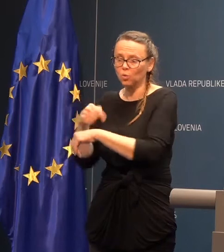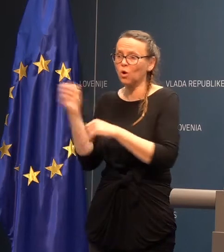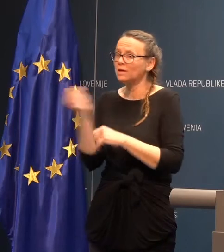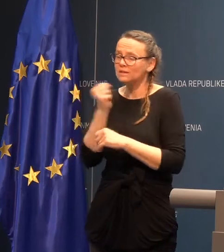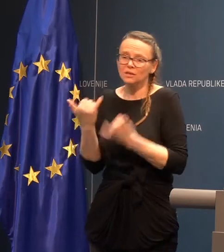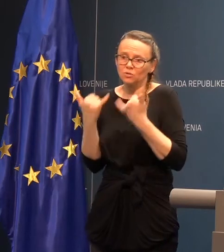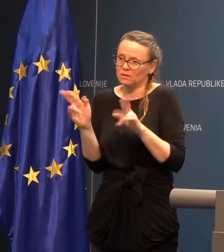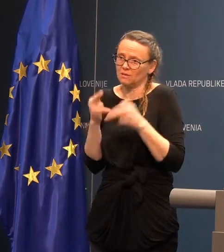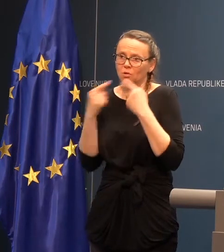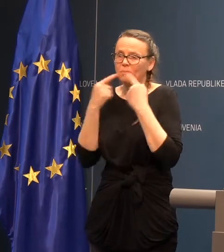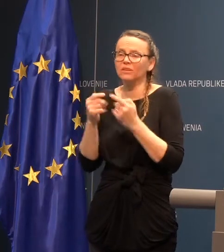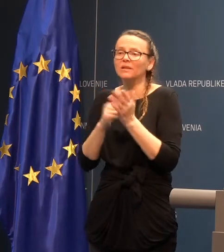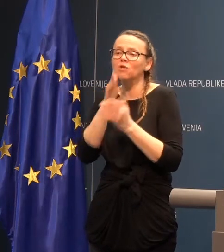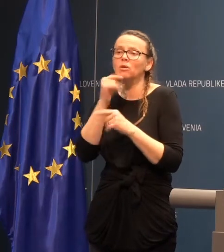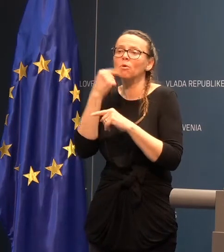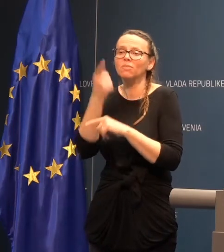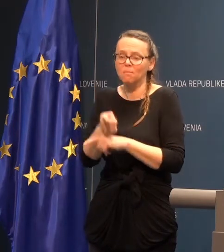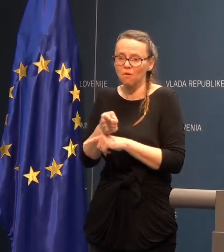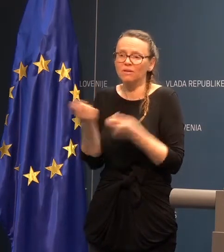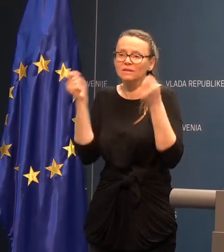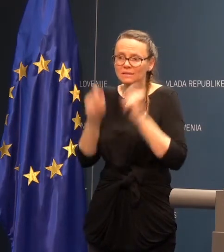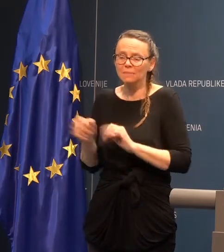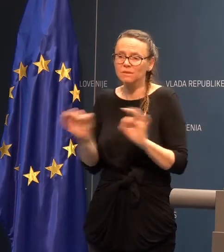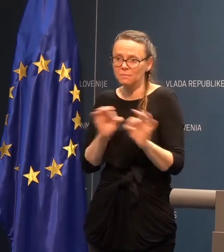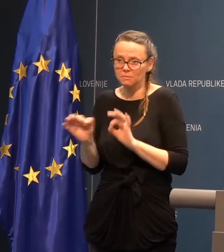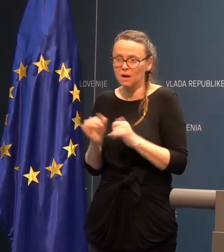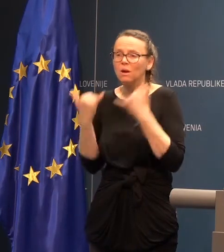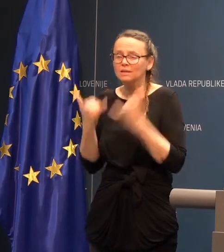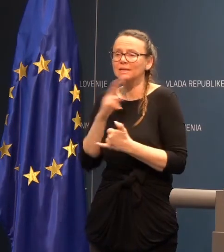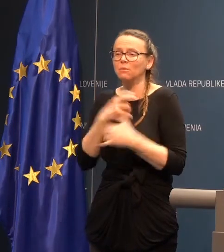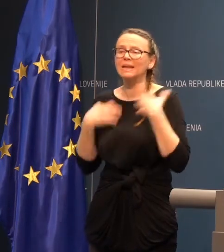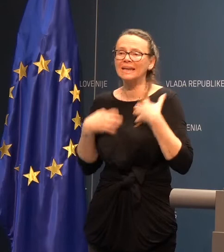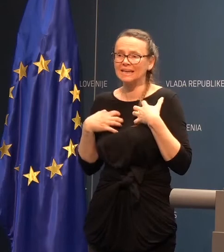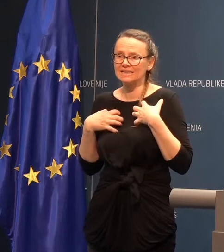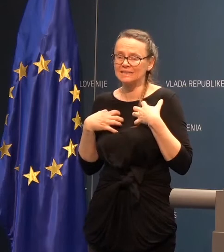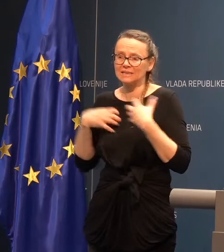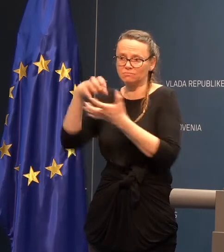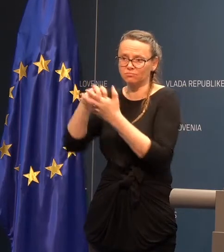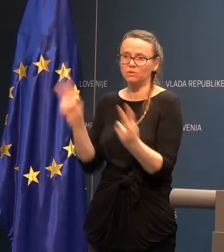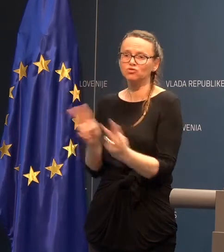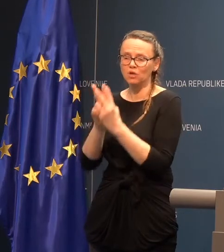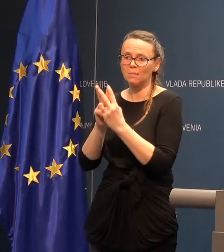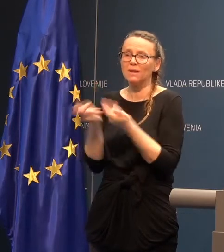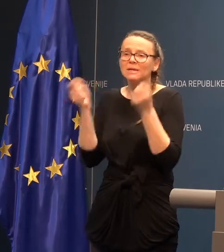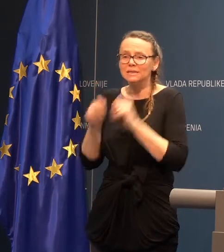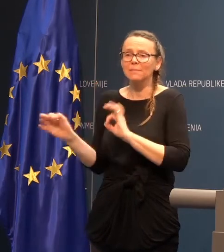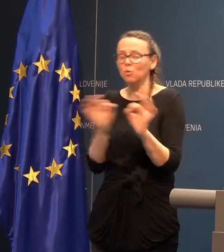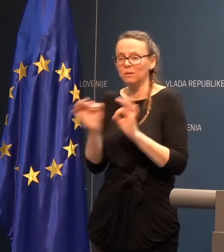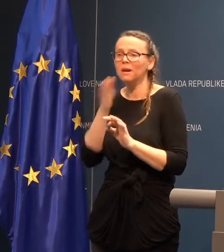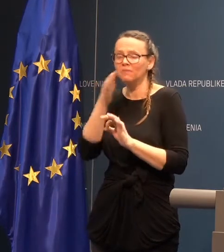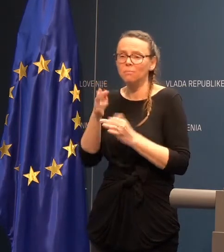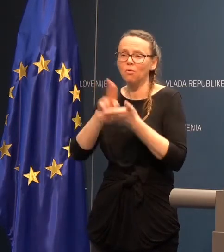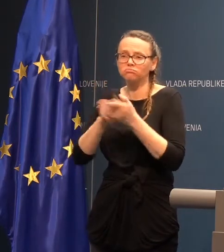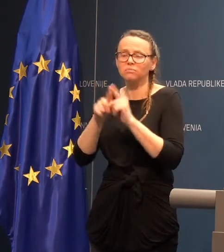kakšno nam ne baviti, moram reči. Sklep se pripravlja. Mi smo imeli stele prezni štab. sredstva pripravi in go je definirano. In v